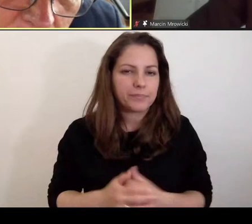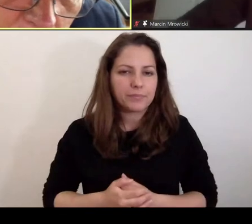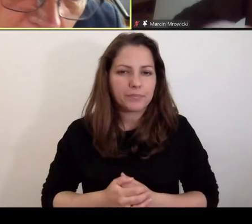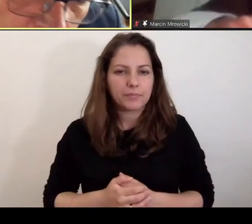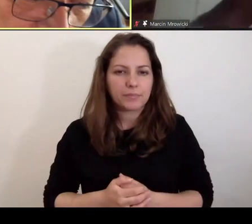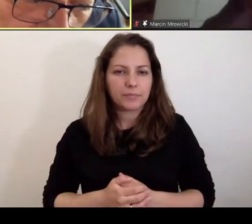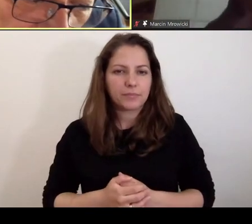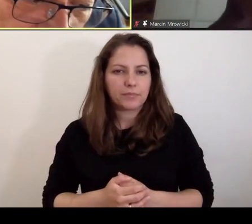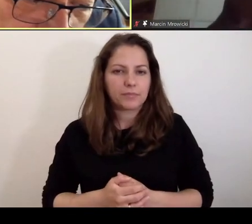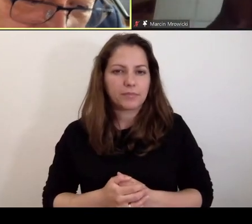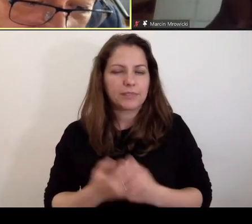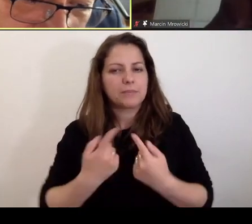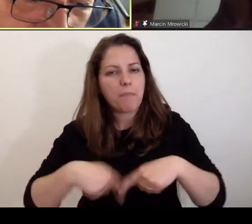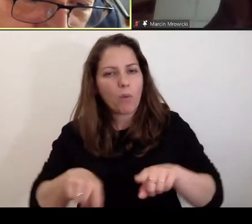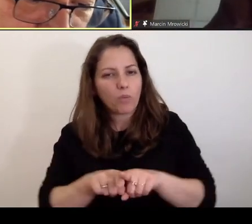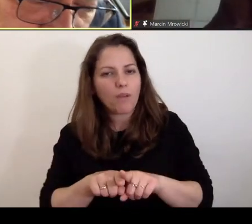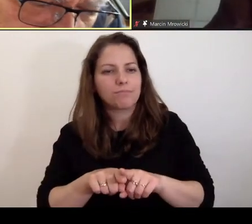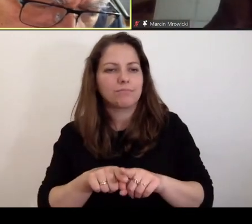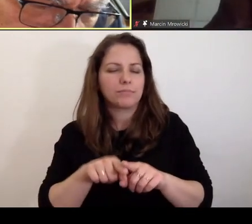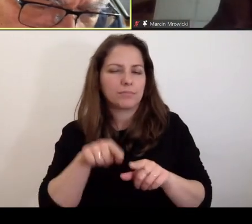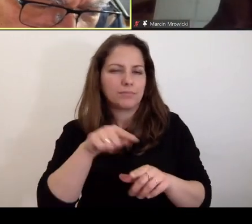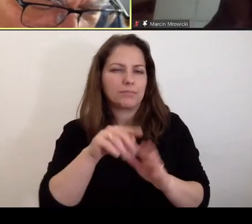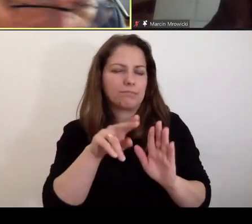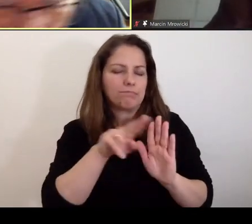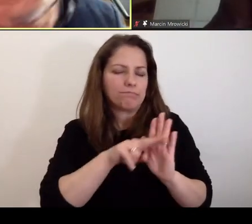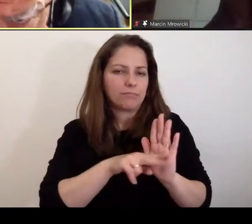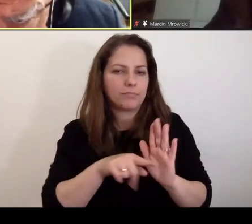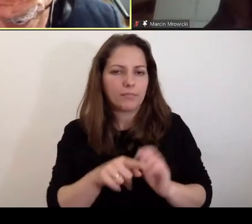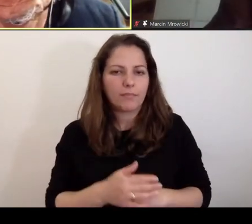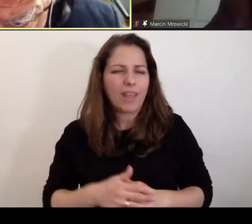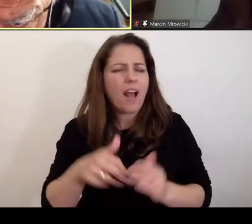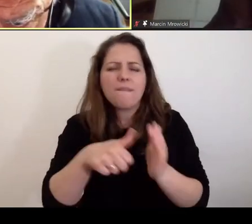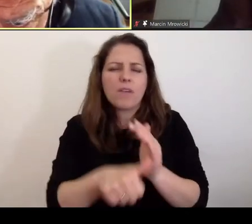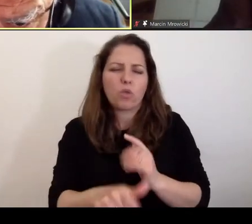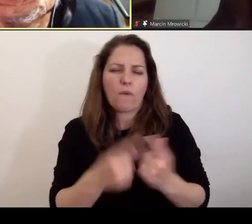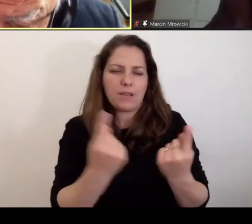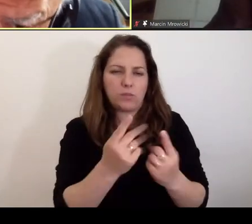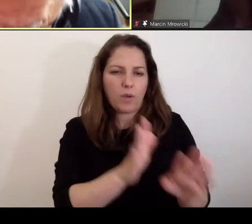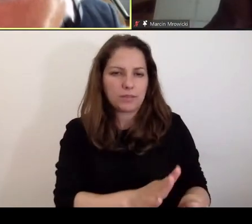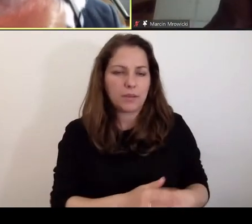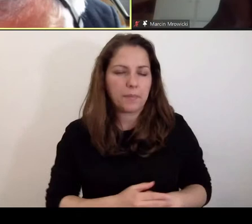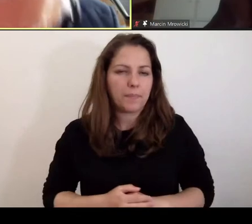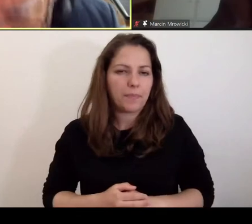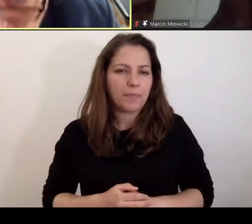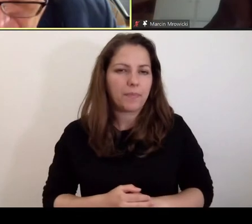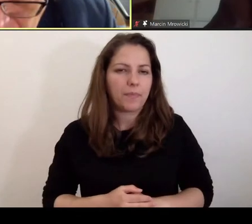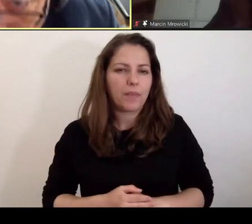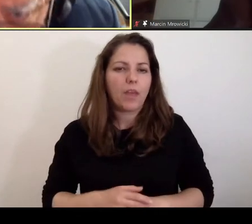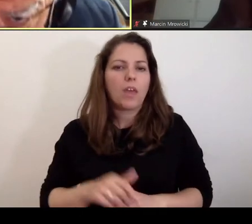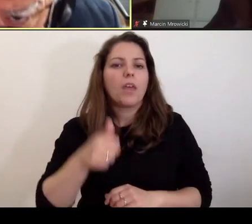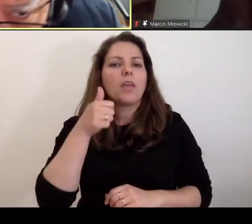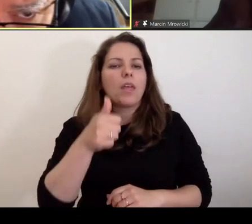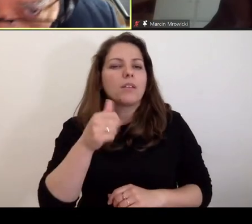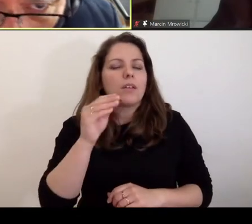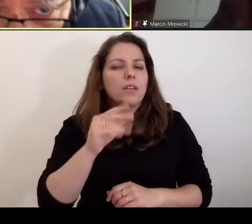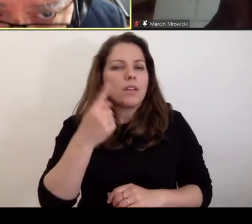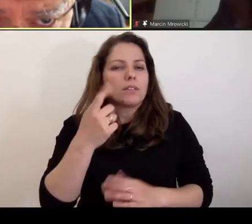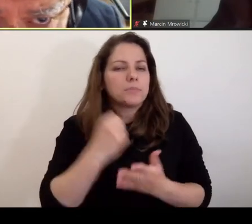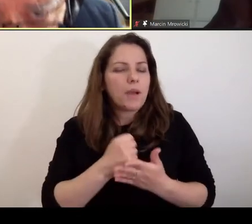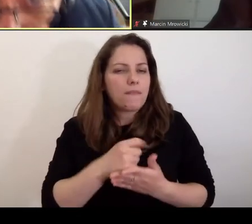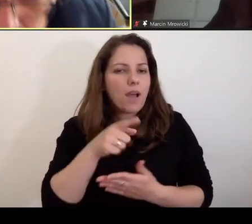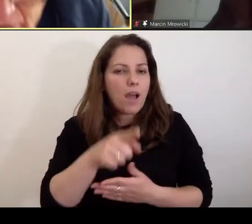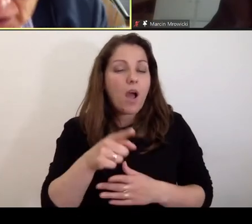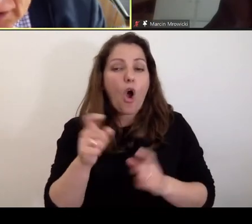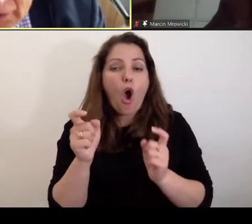które muszą być spełnione, restrykcje. Ale to jest dość wyjątkowa sytuacja. I jedno jeszcze do tego dodam, że my mamy także